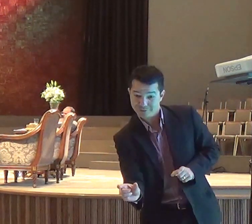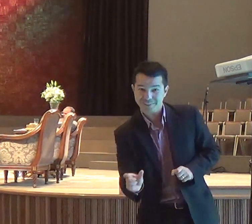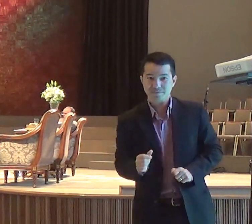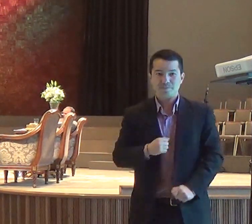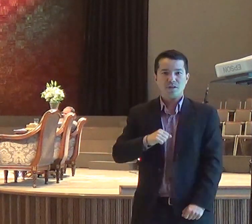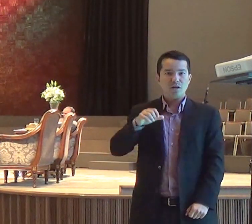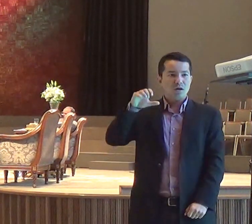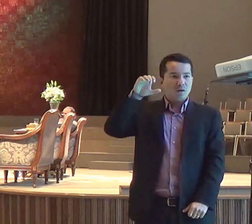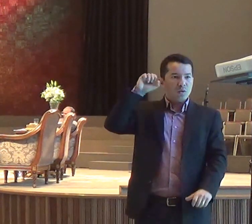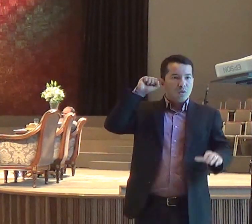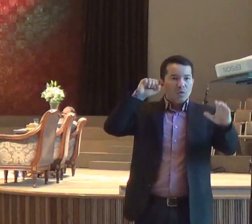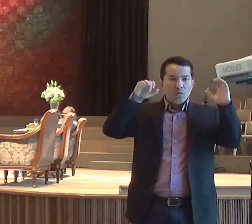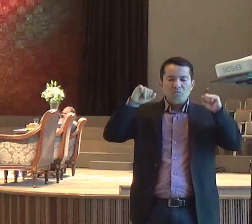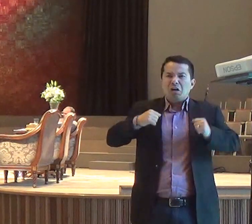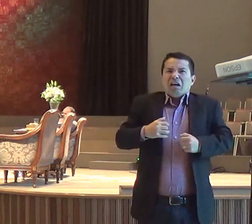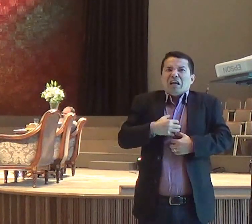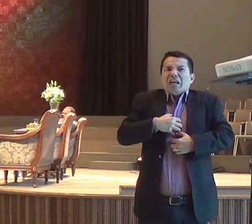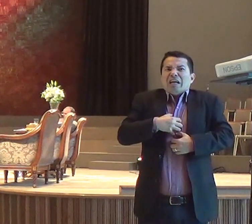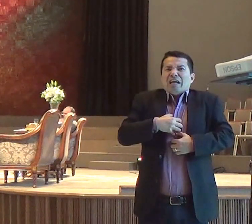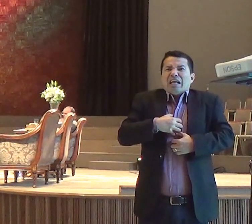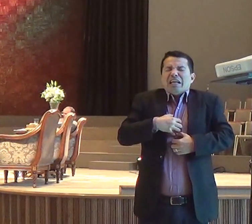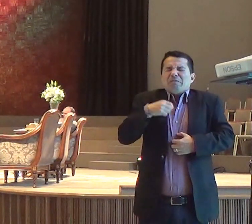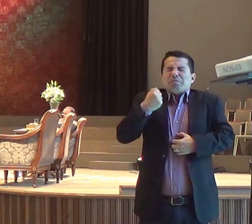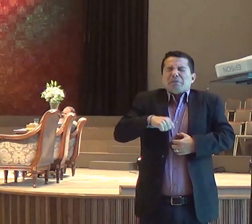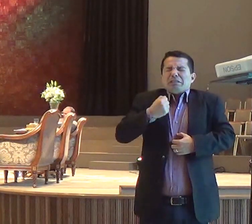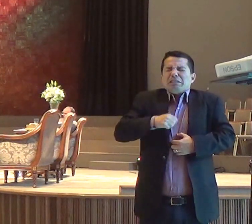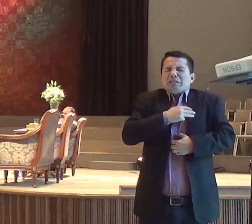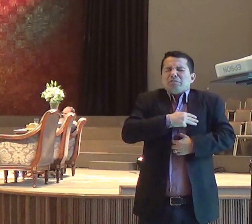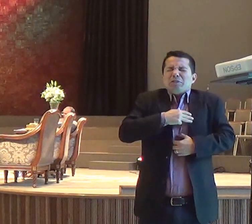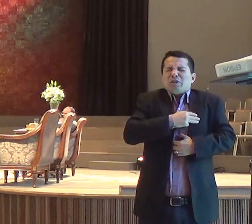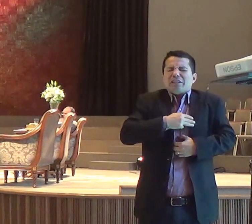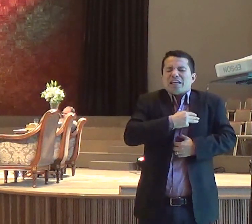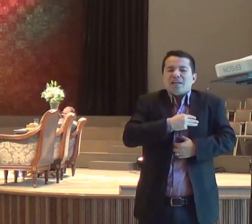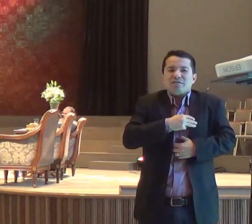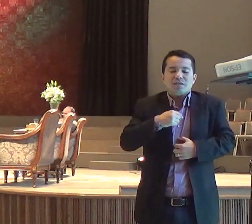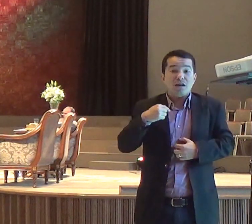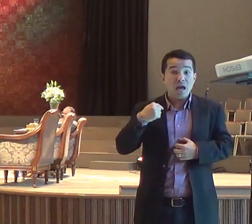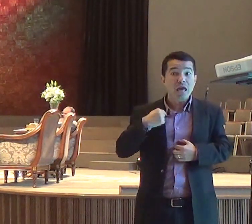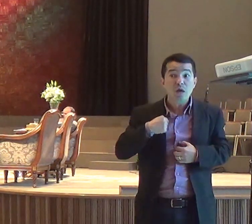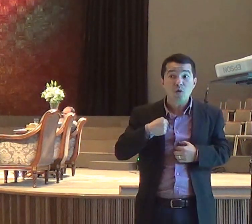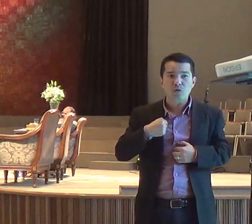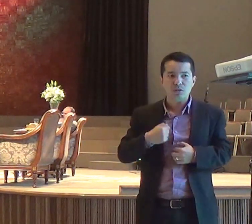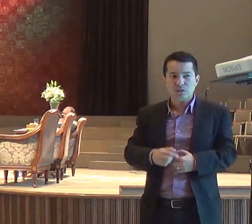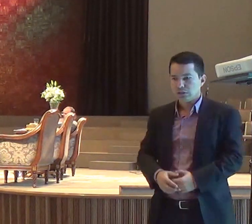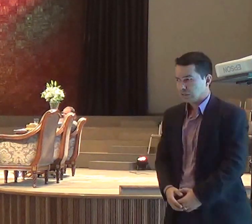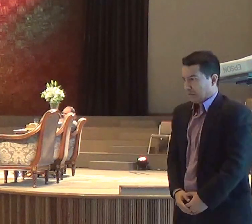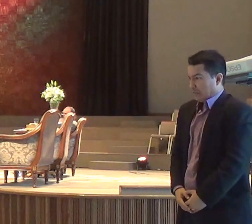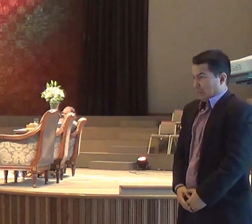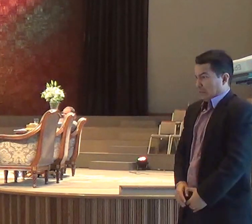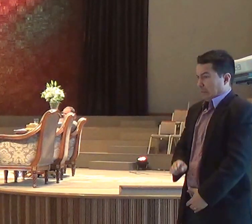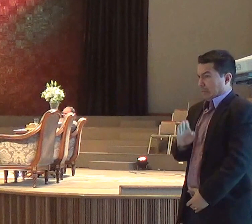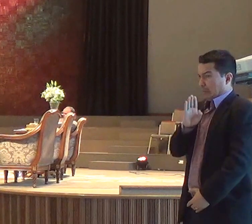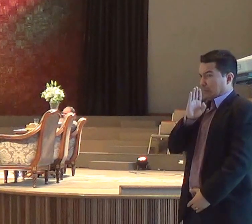ou quatro, chegou para eles lá, e eu fiquei pensando, a gente nunca sabe o que Deus está fazendo,